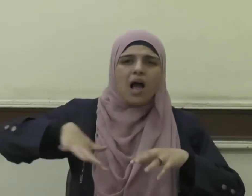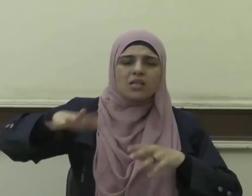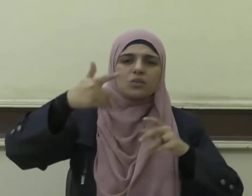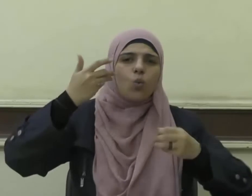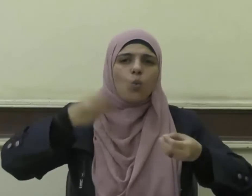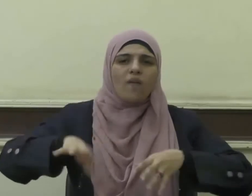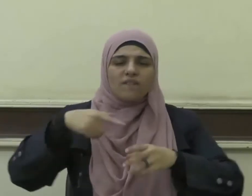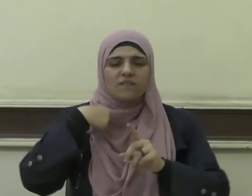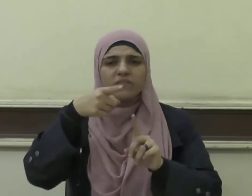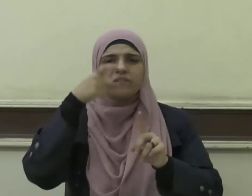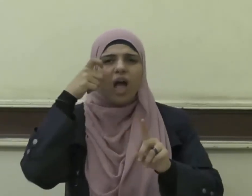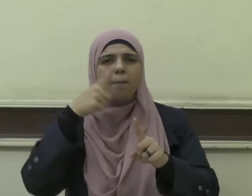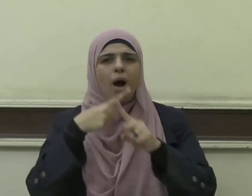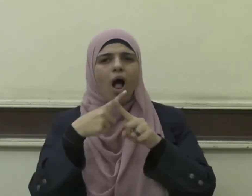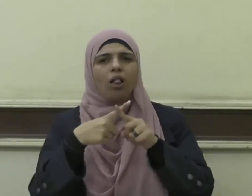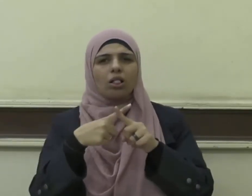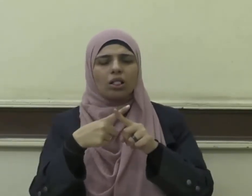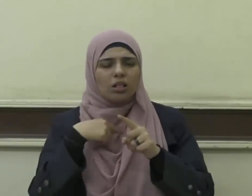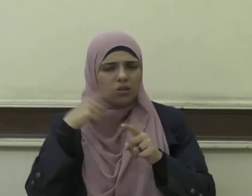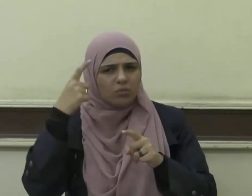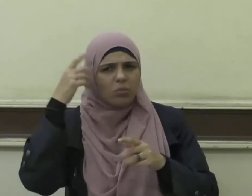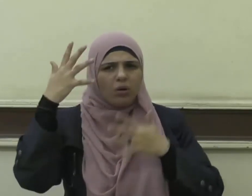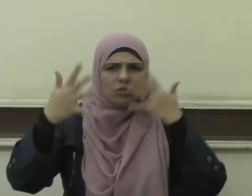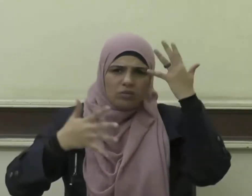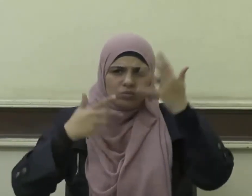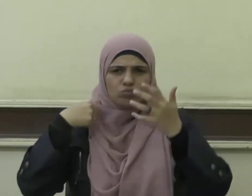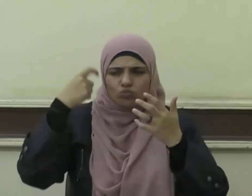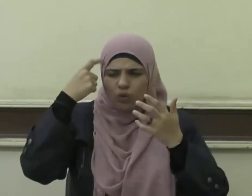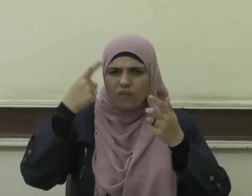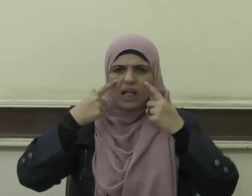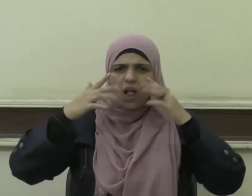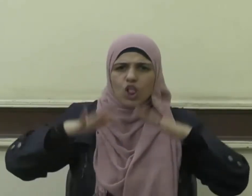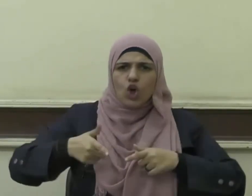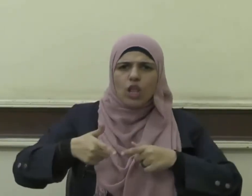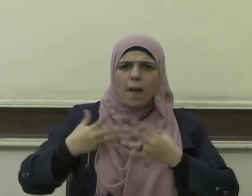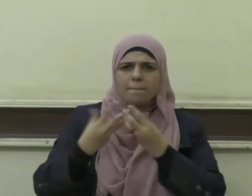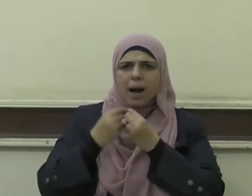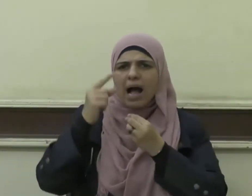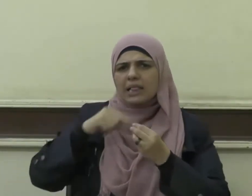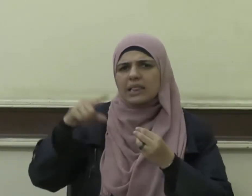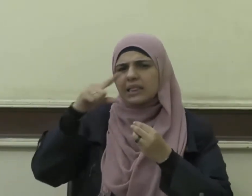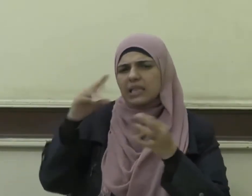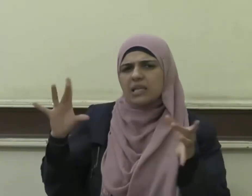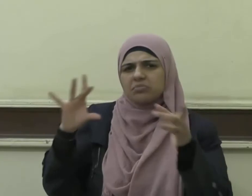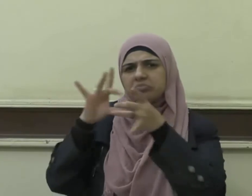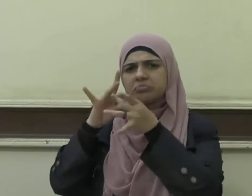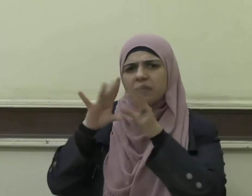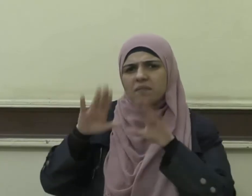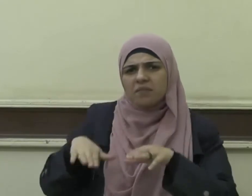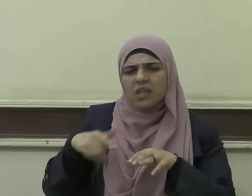الفهم الخاطئ لعلاقة الدنيا بالدين وضرورة الأخذ بالأسباب